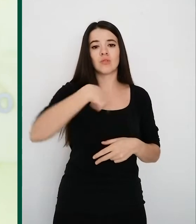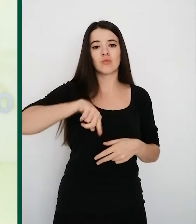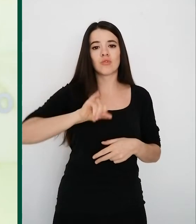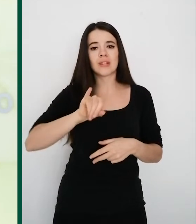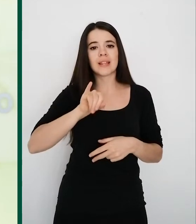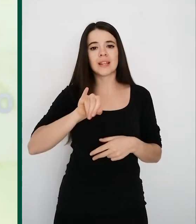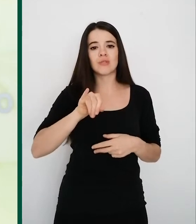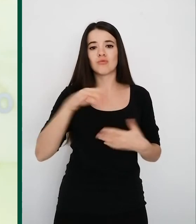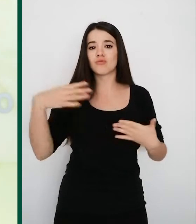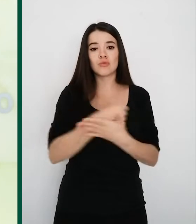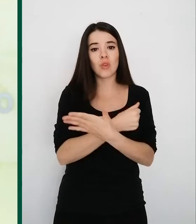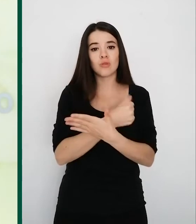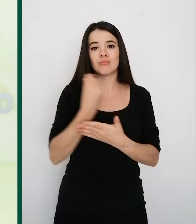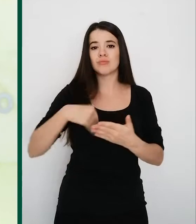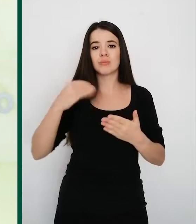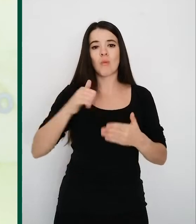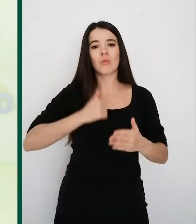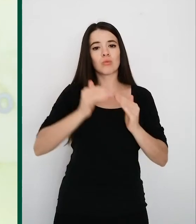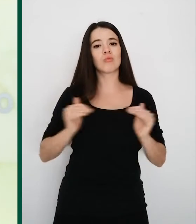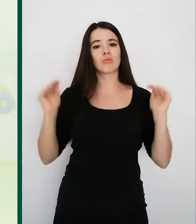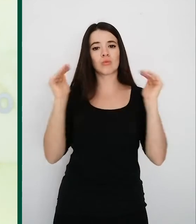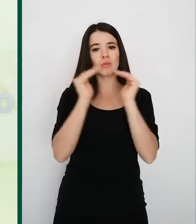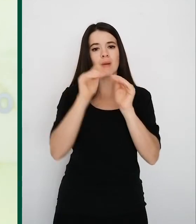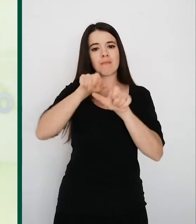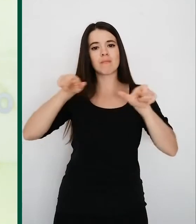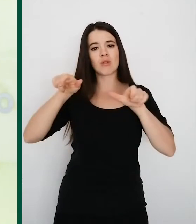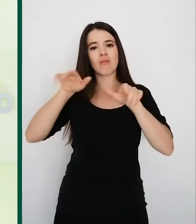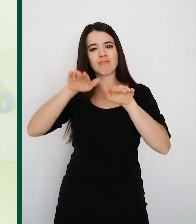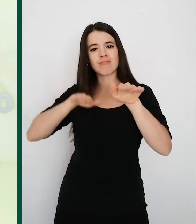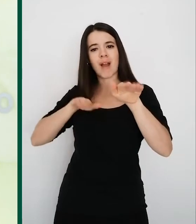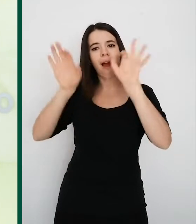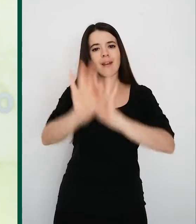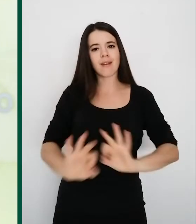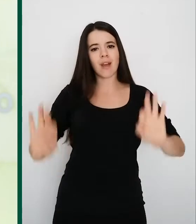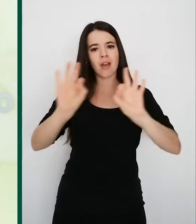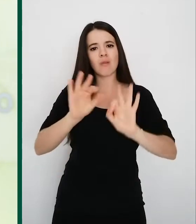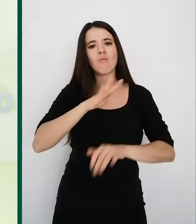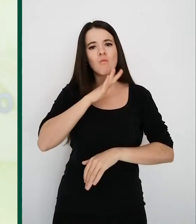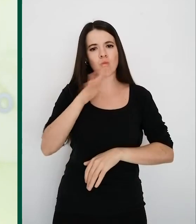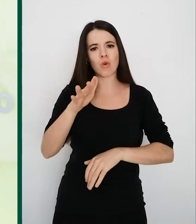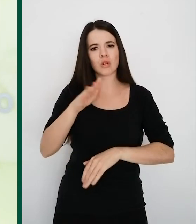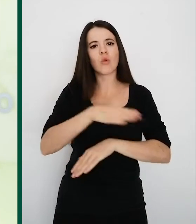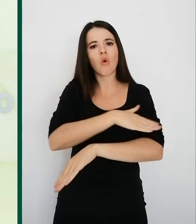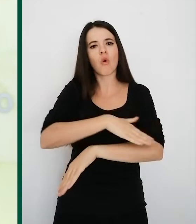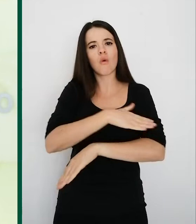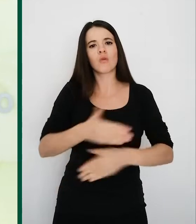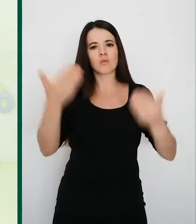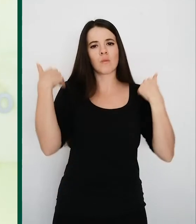todos las mismas oportunidades. Nadie se tiene que quedar atrás y este gobierno se va a encargar de ello. Muchas